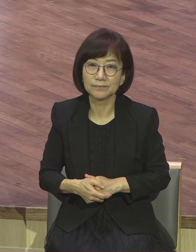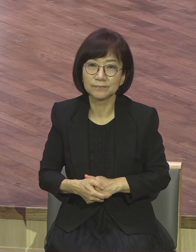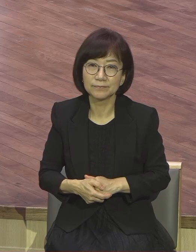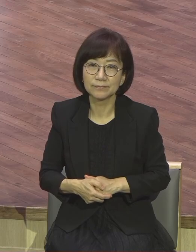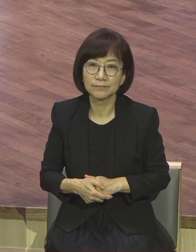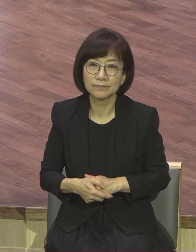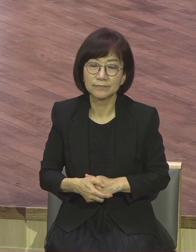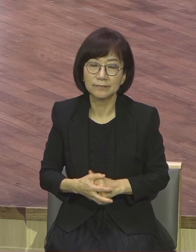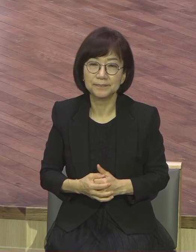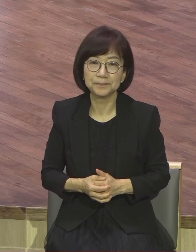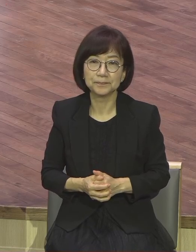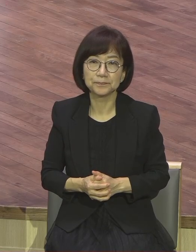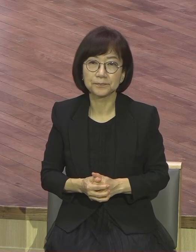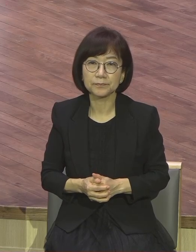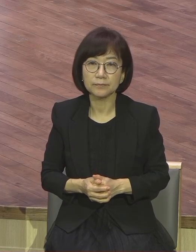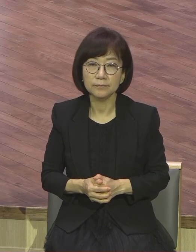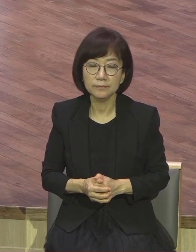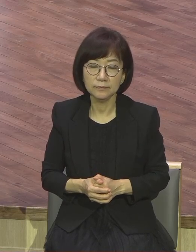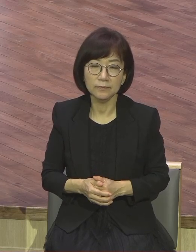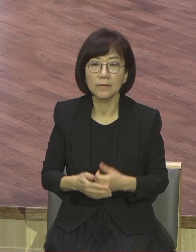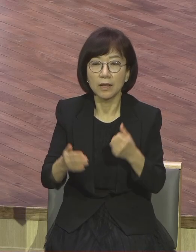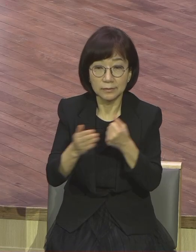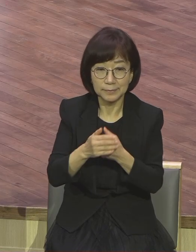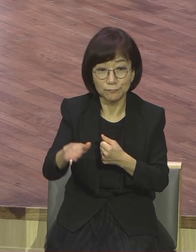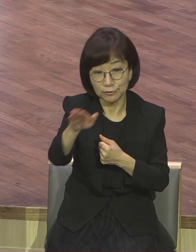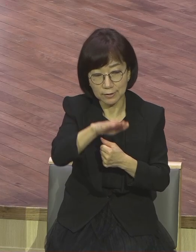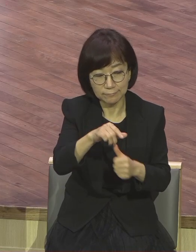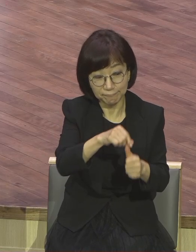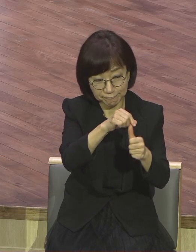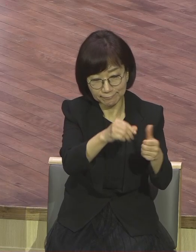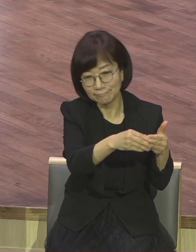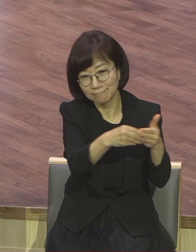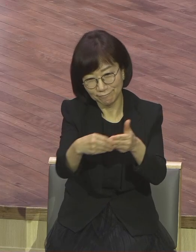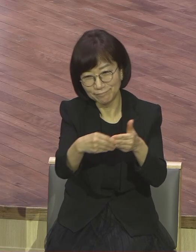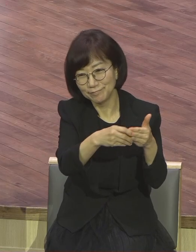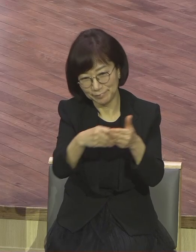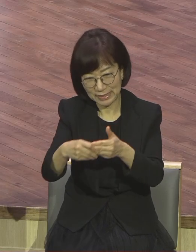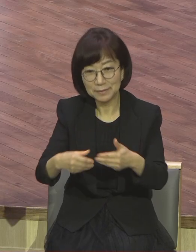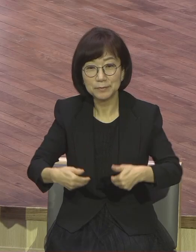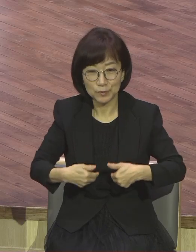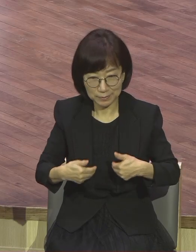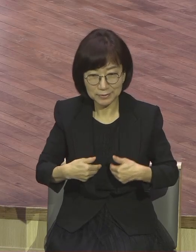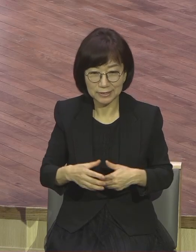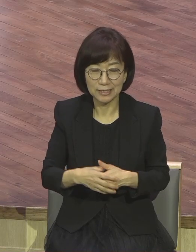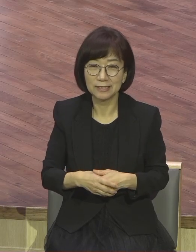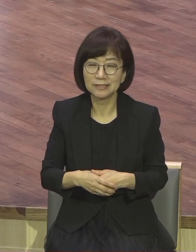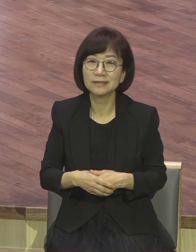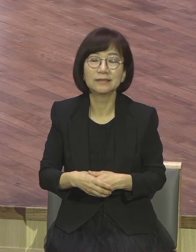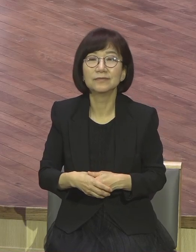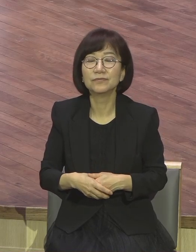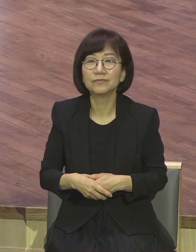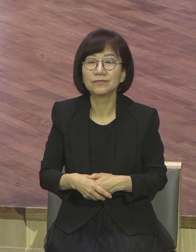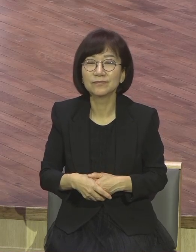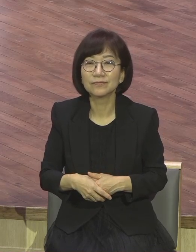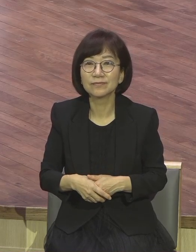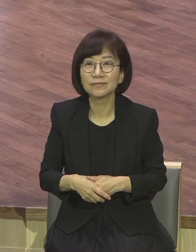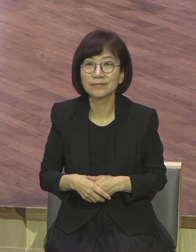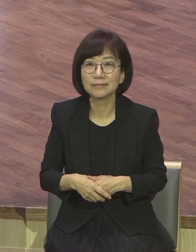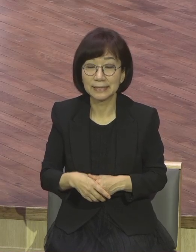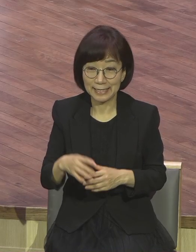쇼하지 말고 덮어놓지 말고 다른 사람은 다 속여도 영적인 건 못 속입니다. 대화 단 몇 번만